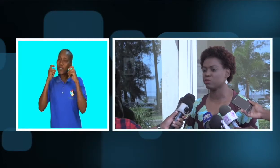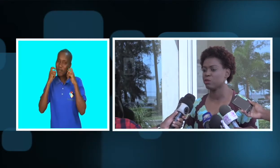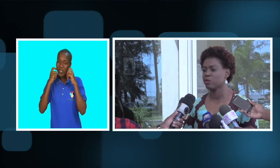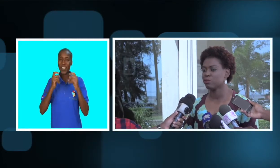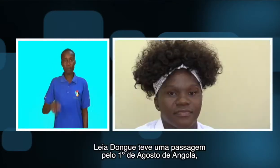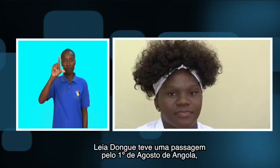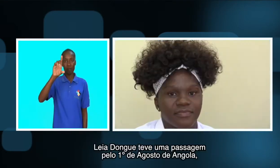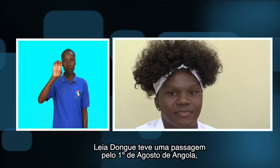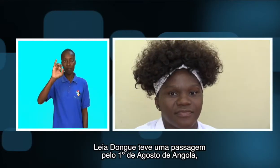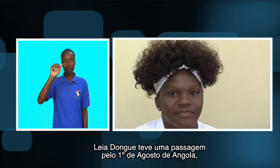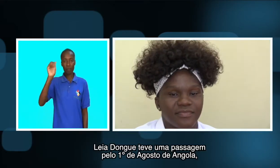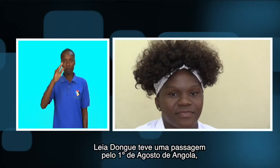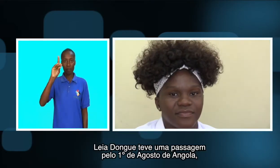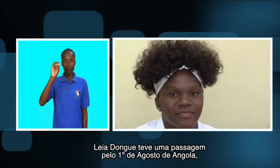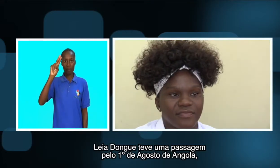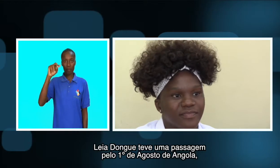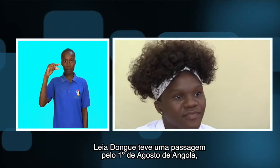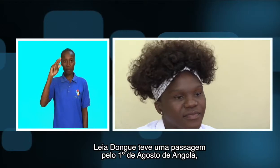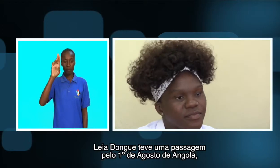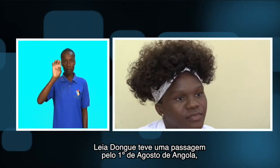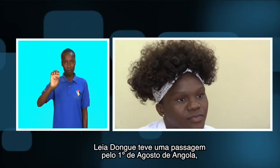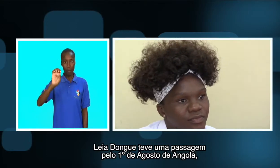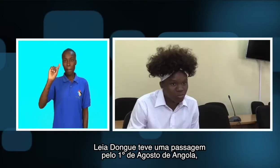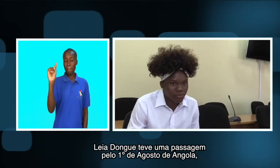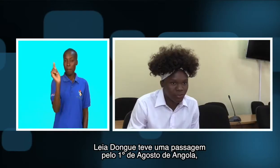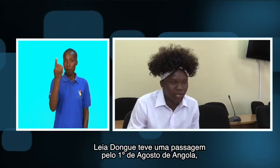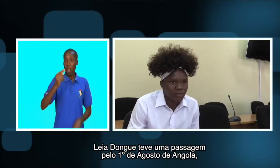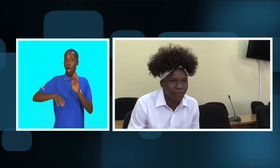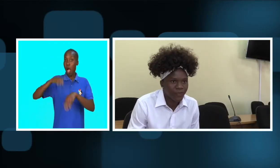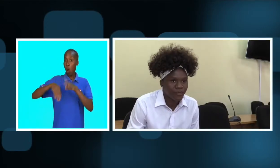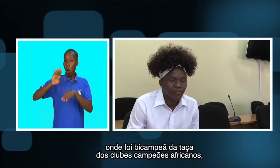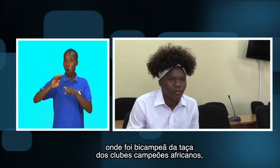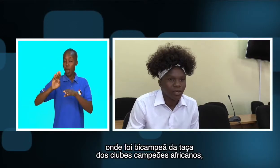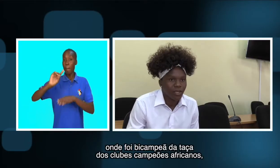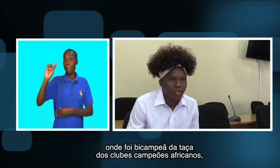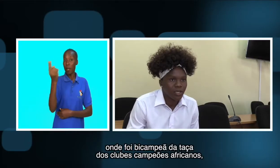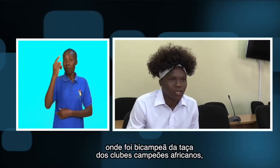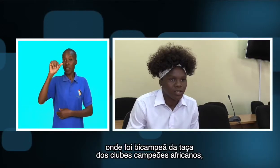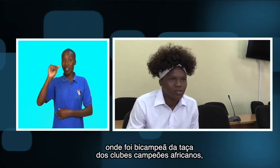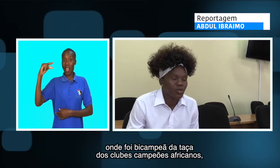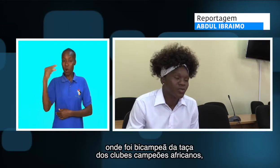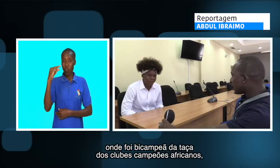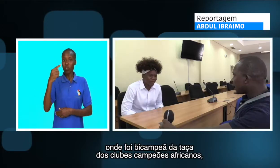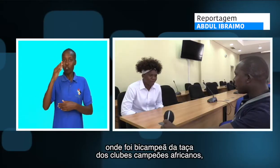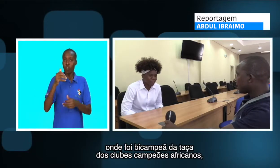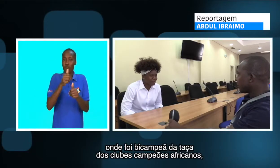Leodong teve uma passagem pelo 1º de agosto de Angola, onde foi bicampeão da taça dos